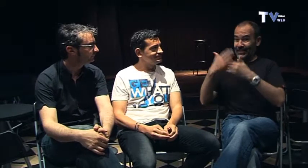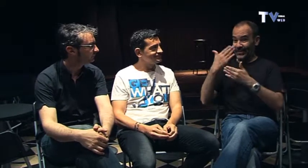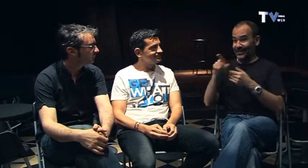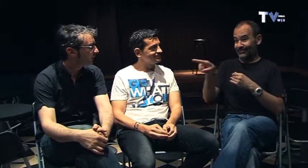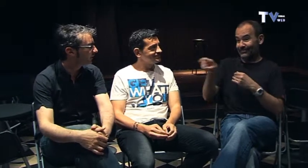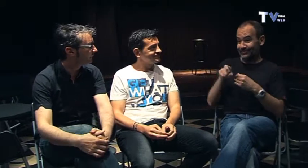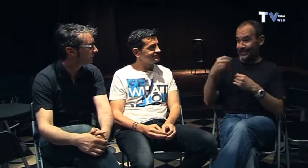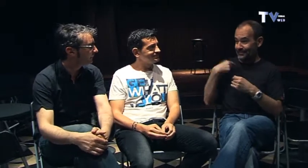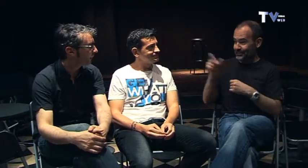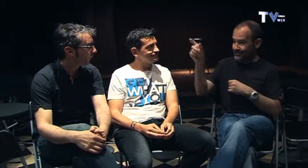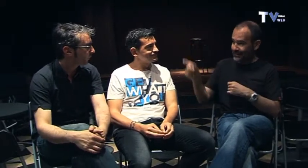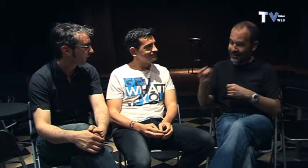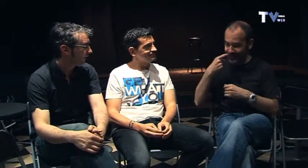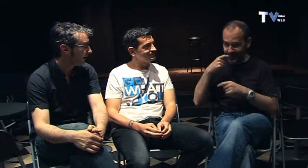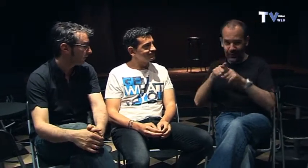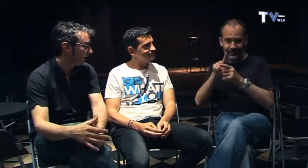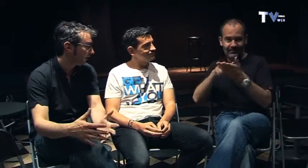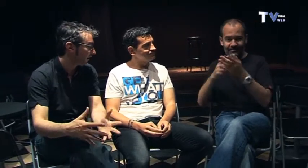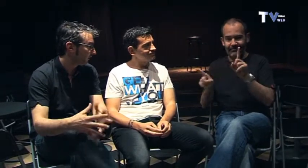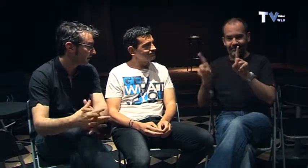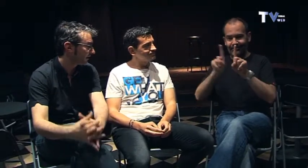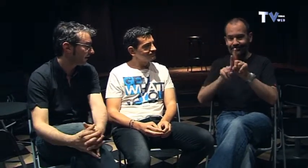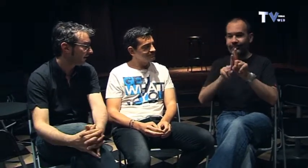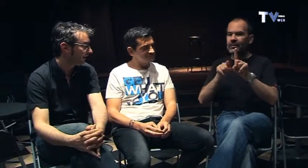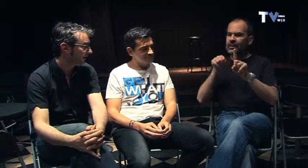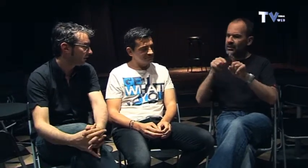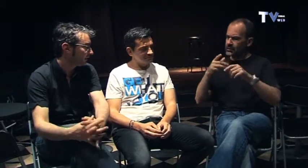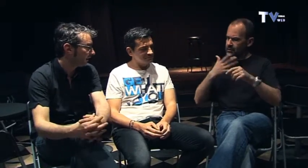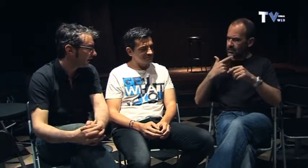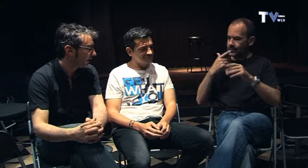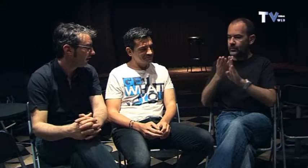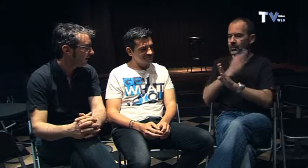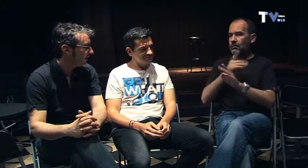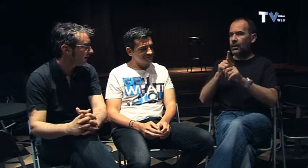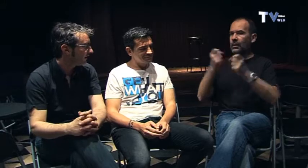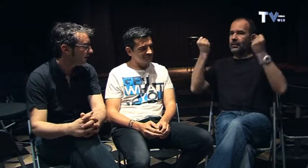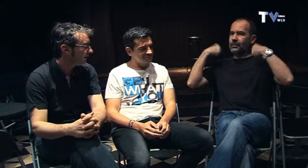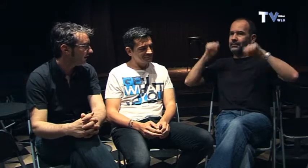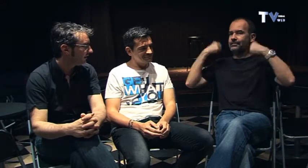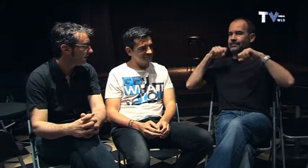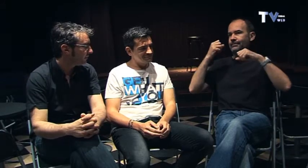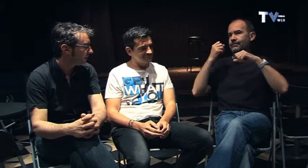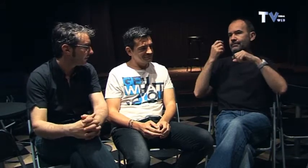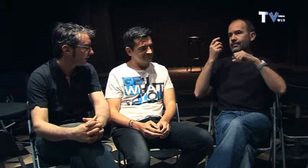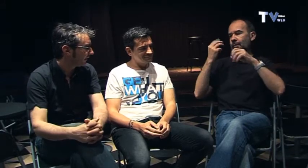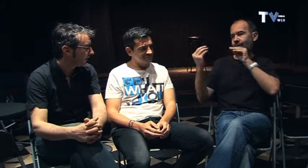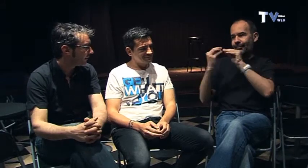muy bien cuando ya con Enric tuviste esa contactos con Enric y empecé a practicar y demás